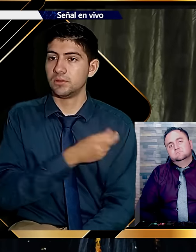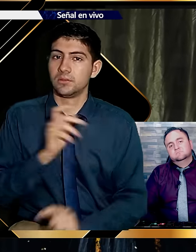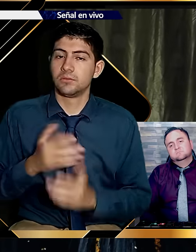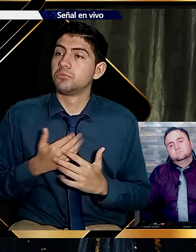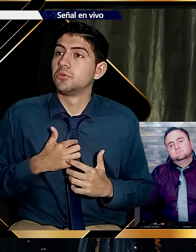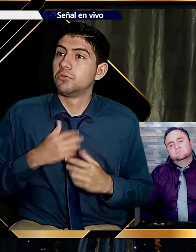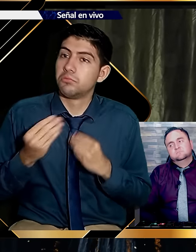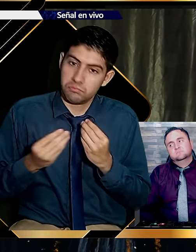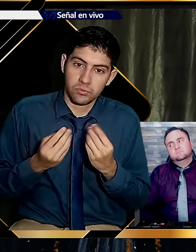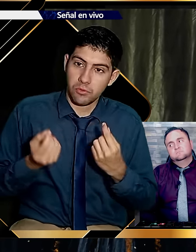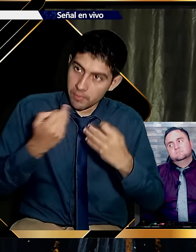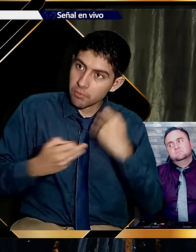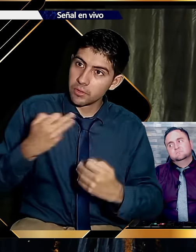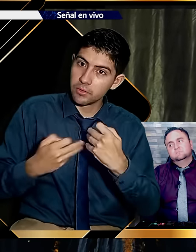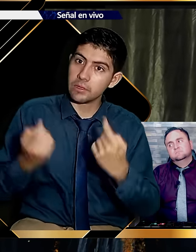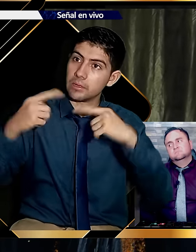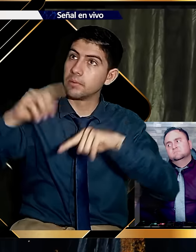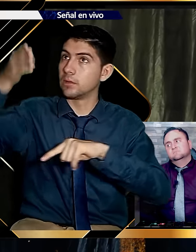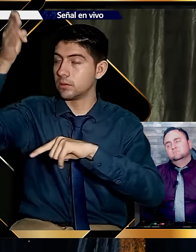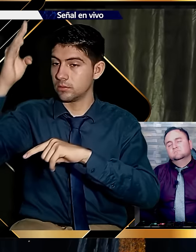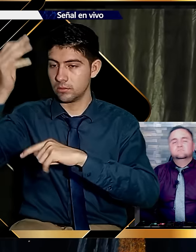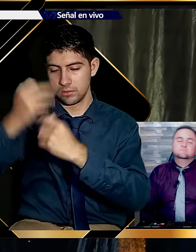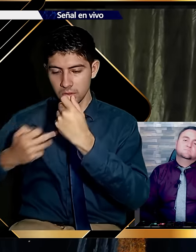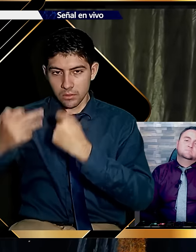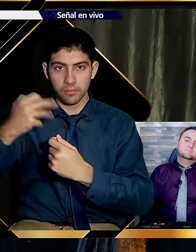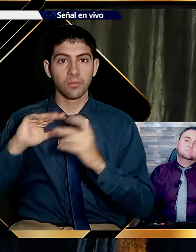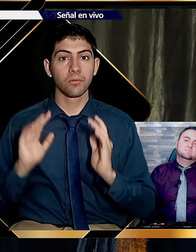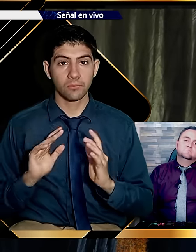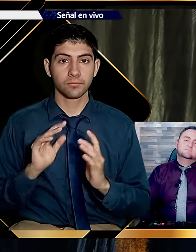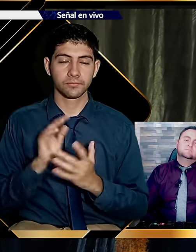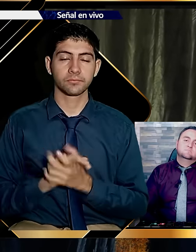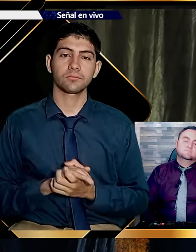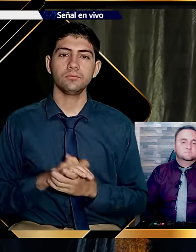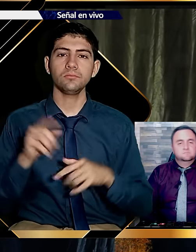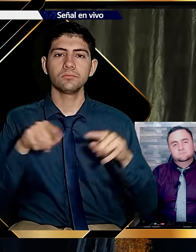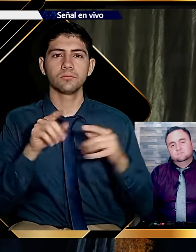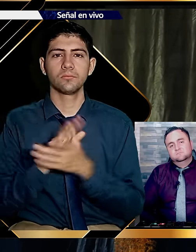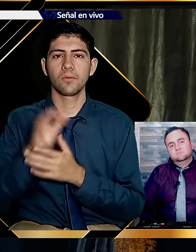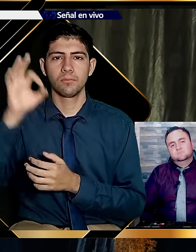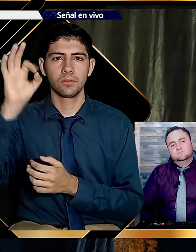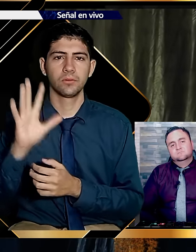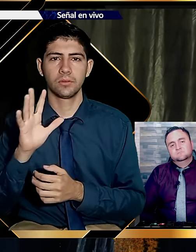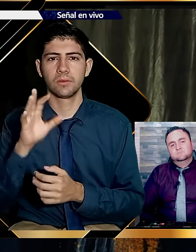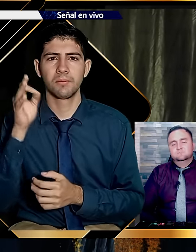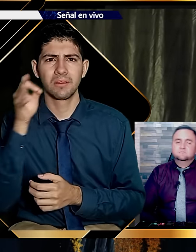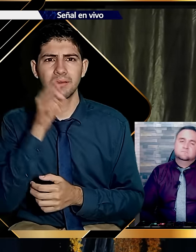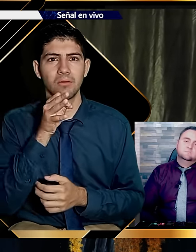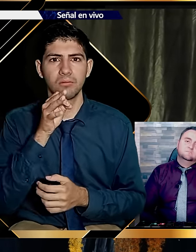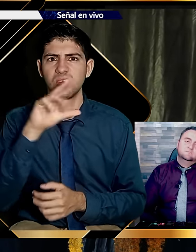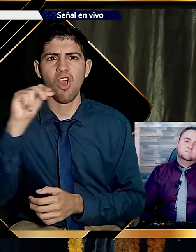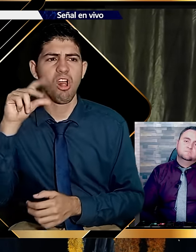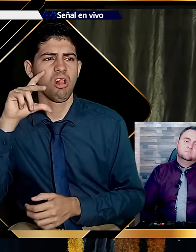Yo tengo que hacer lo propio. Dios se encargará de hacerlo de él. Algunos pastores predicaron hasta en contra de eso. Y se